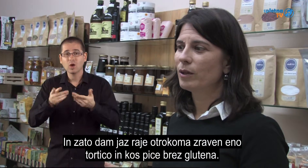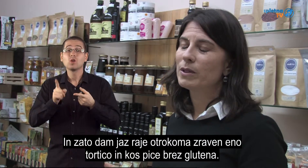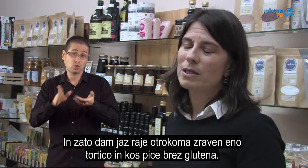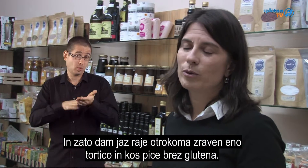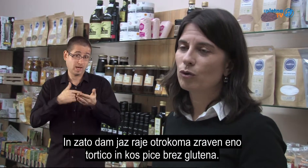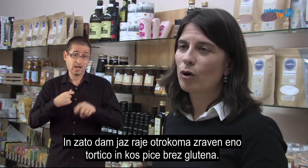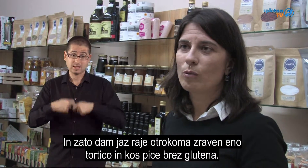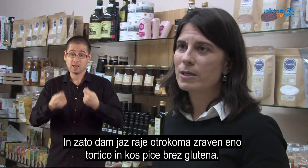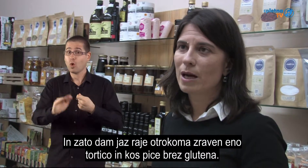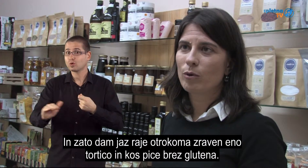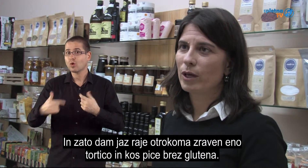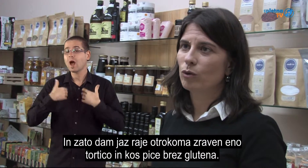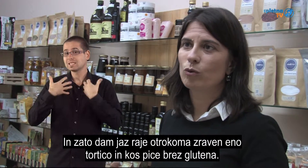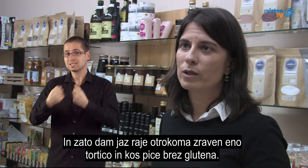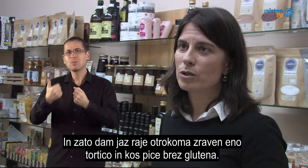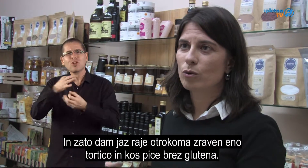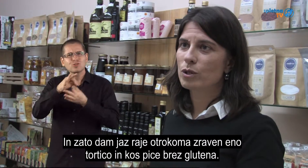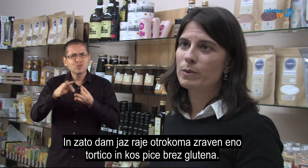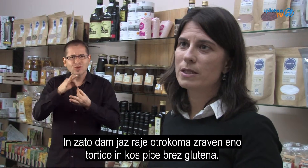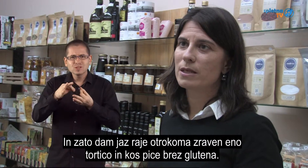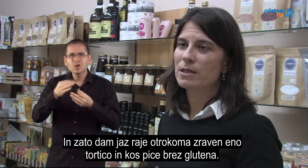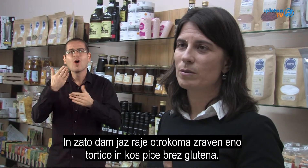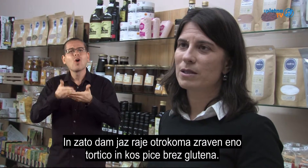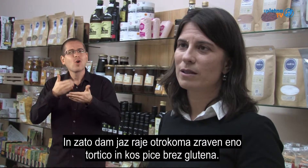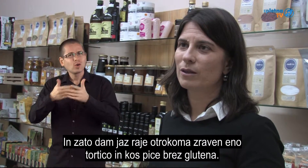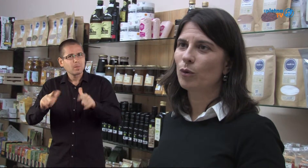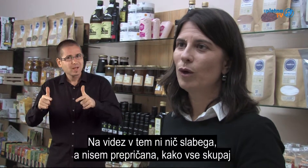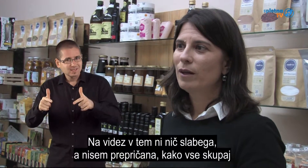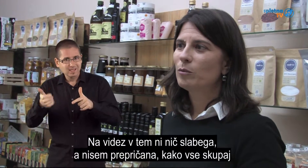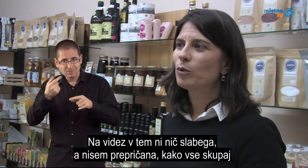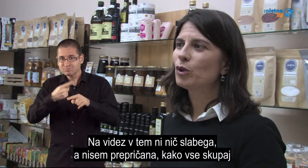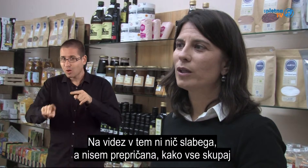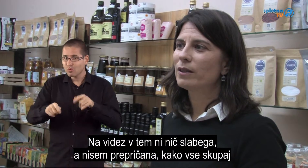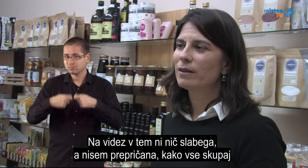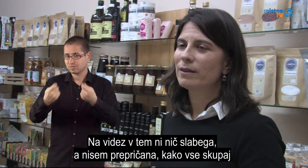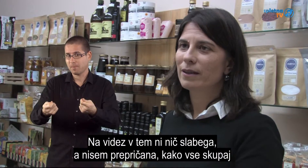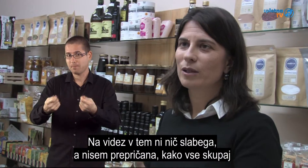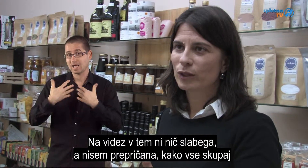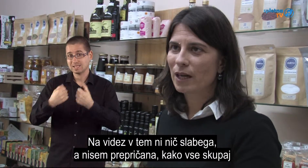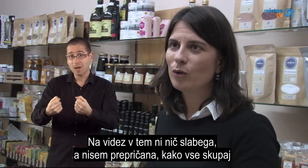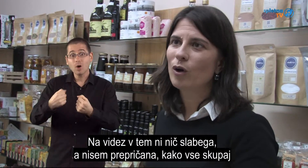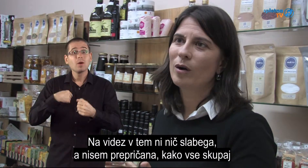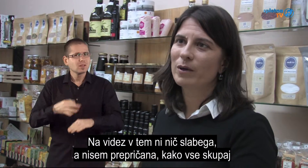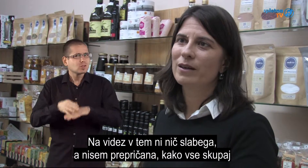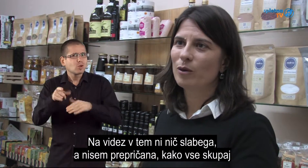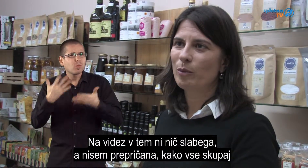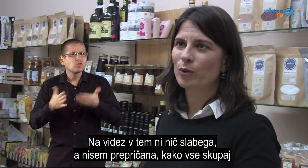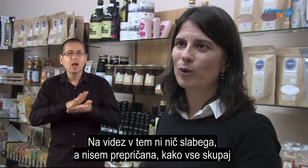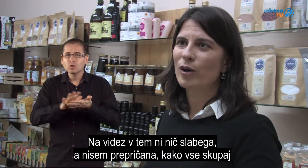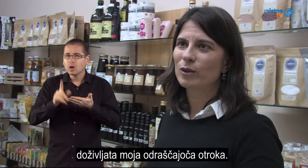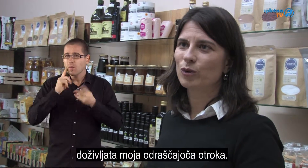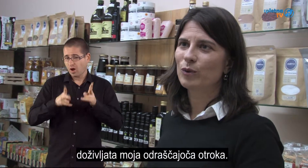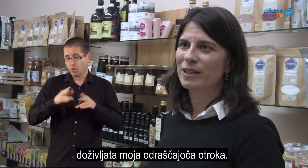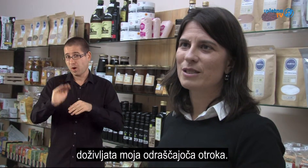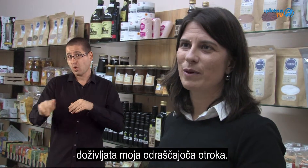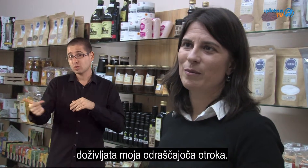da, ne vem, jaz znam pač otroko ima s sabo eno tortico, kos pice in se mi zdi, da je to mogoče enostavno, ampak kako pa to